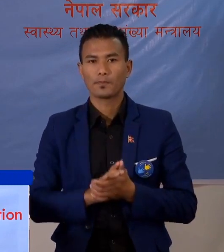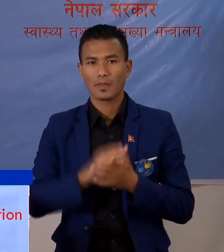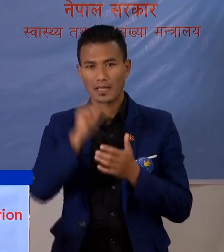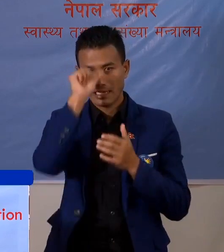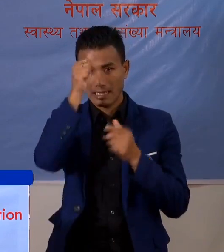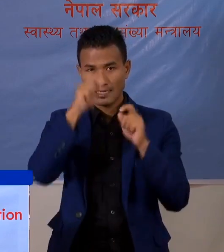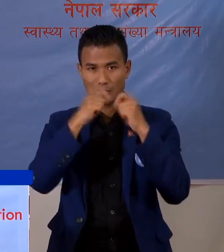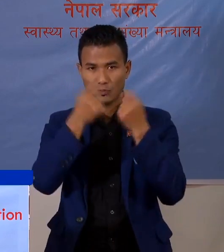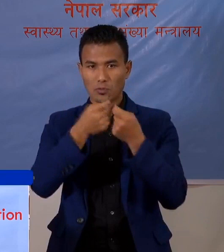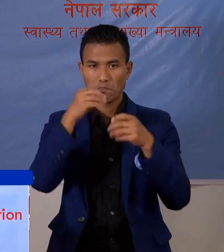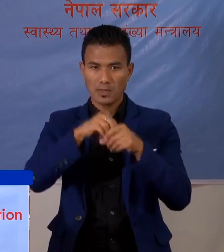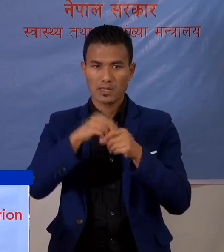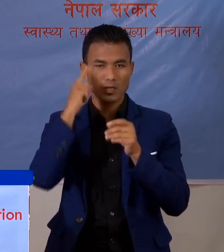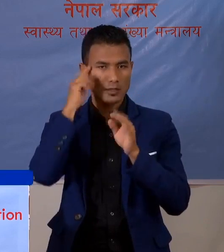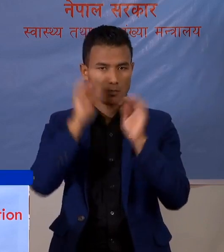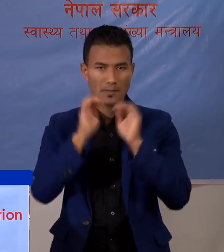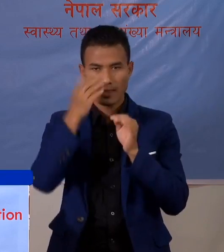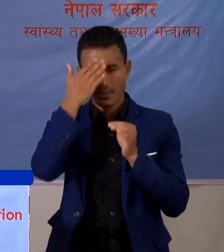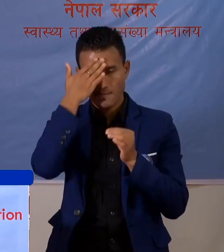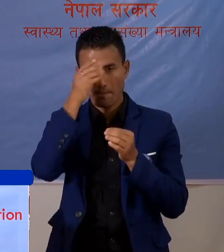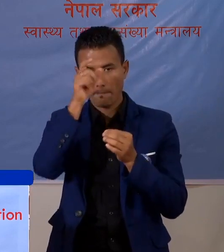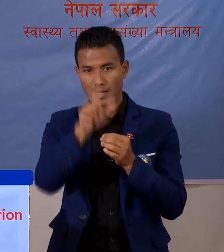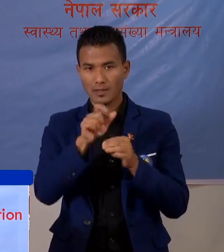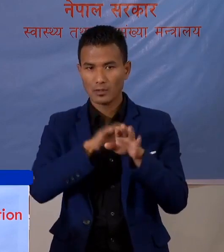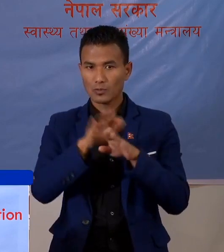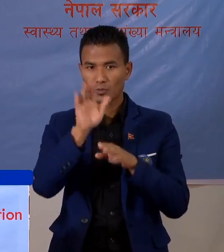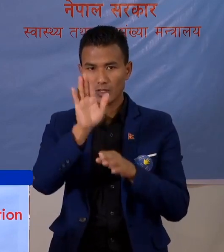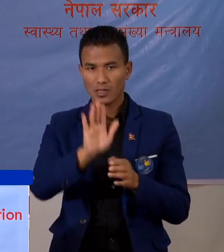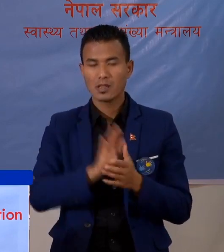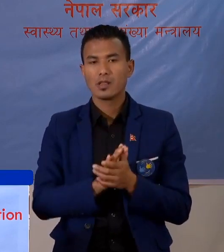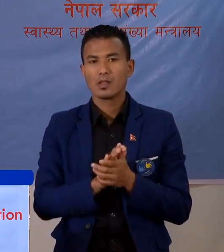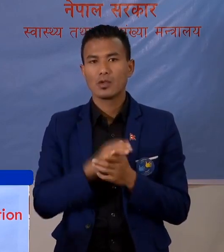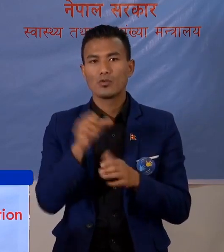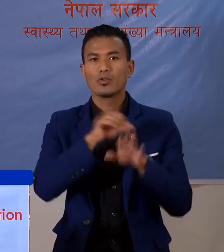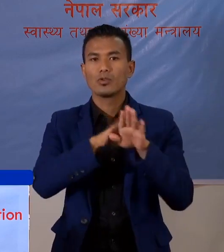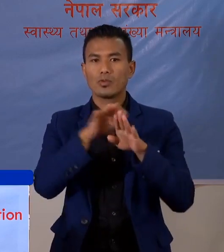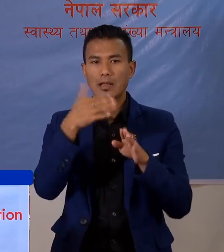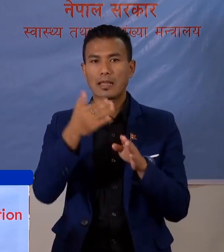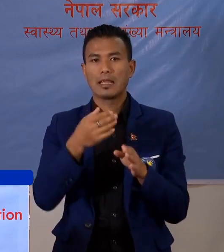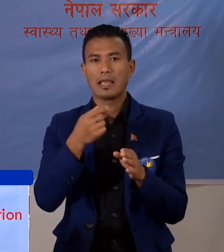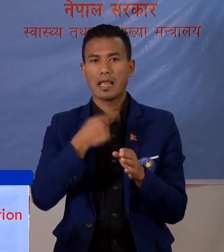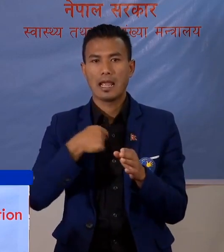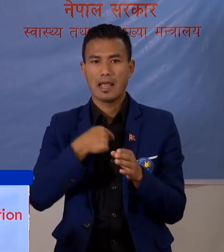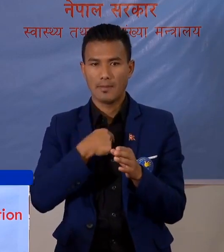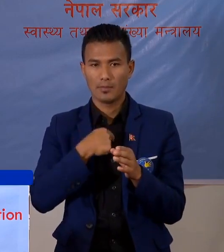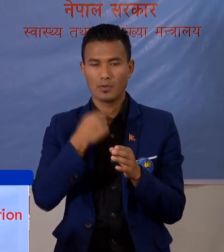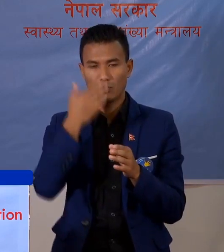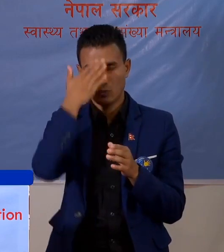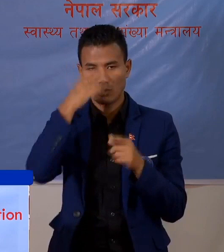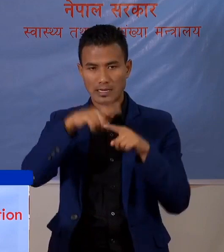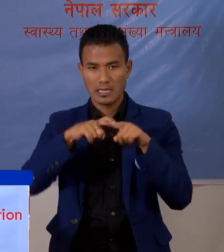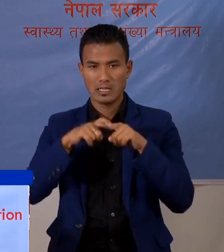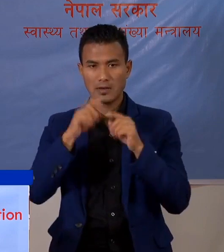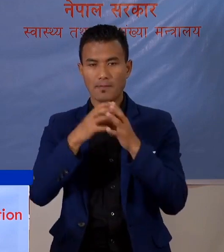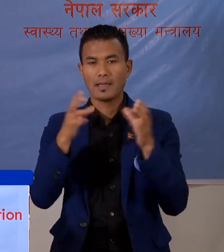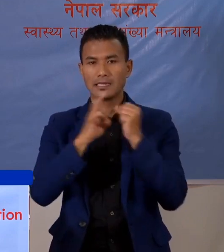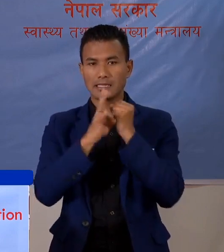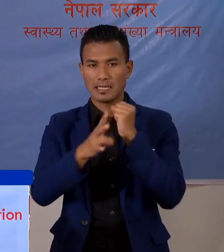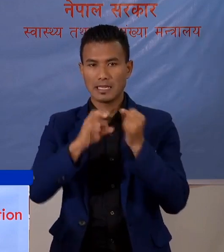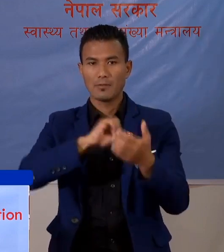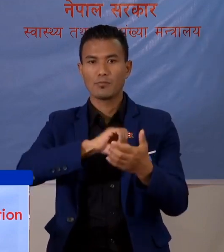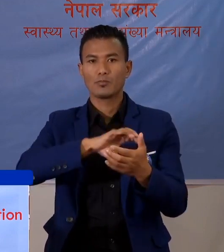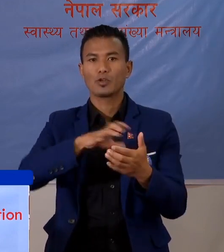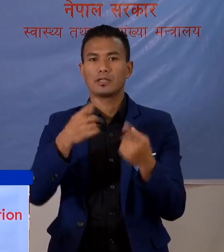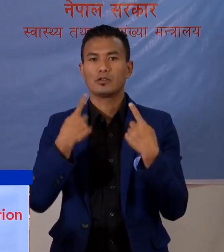इंट्री